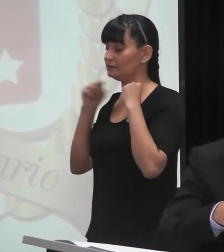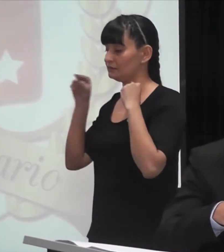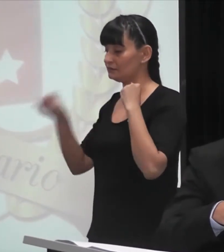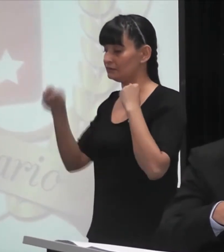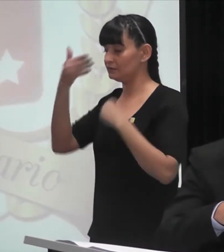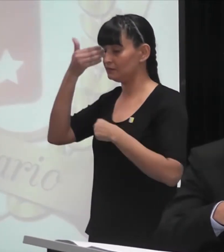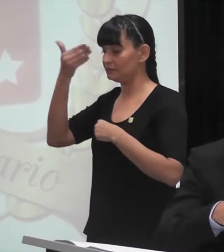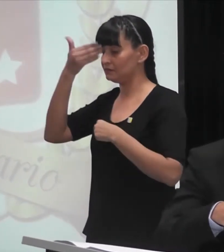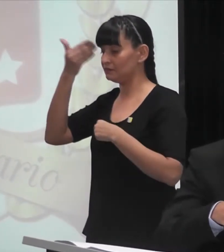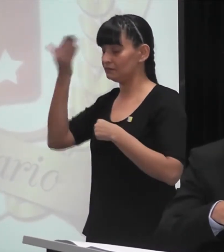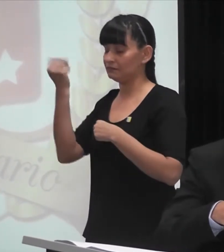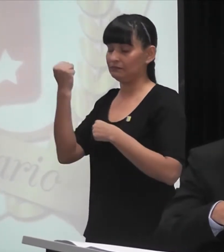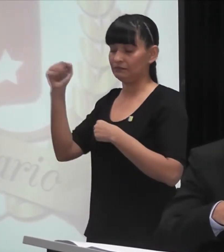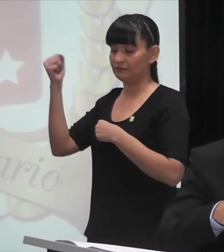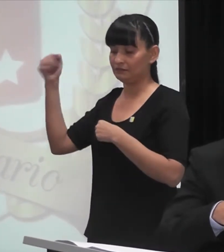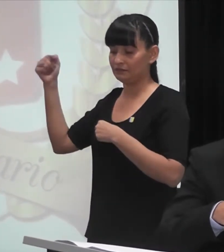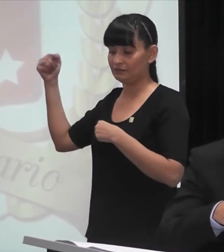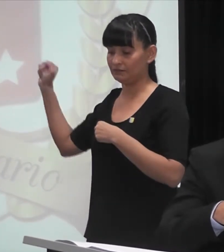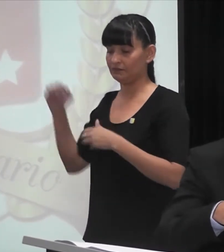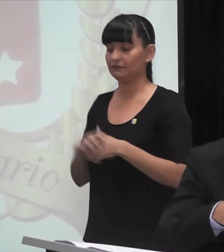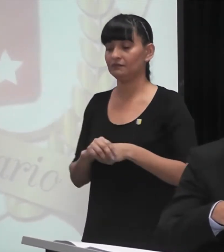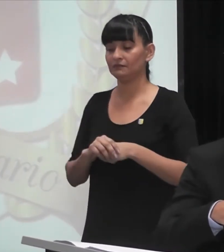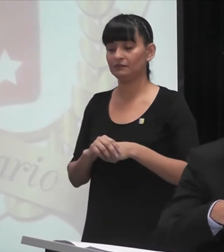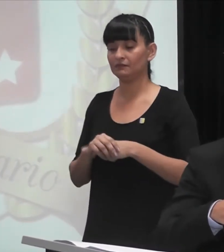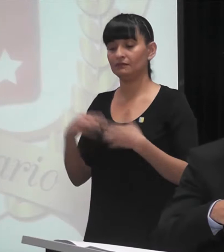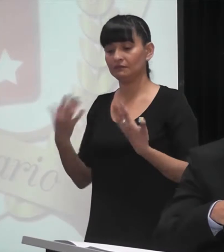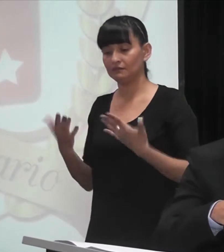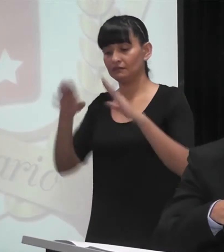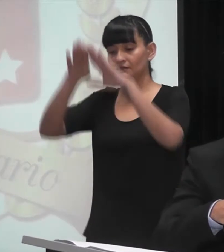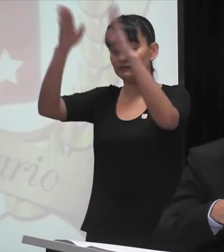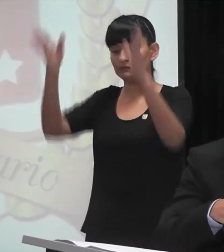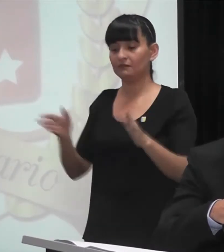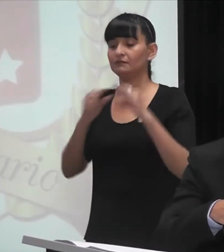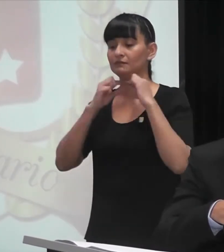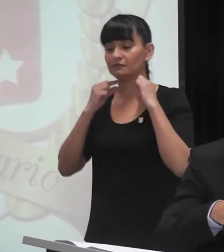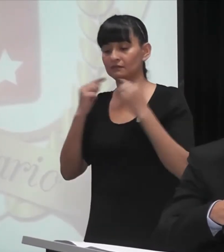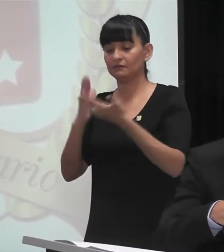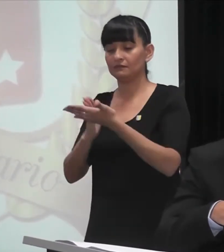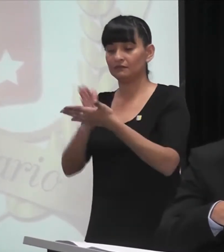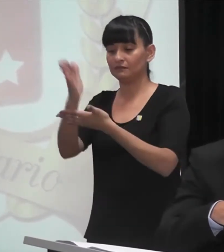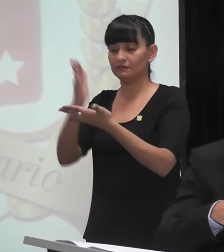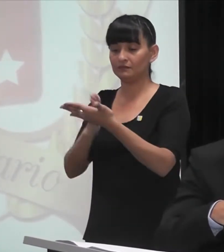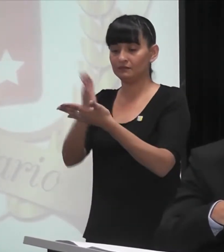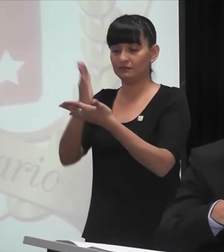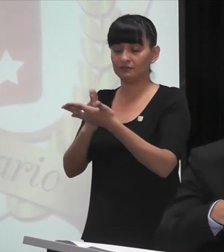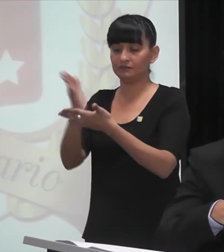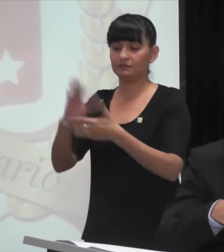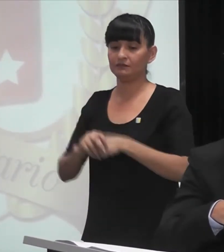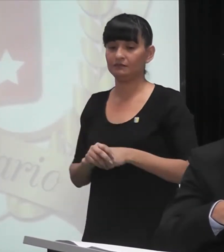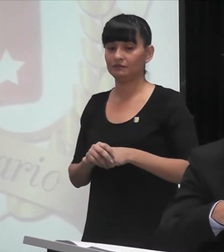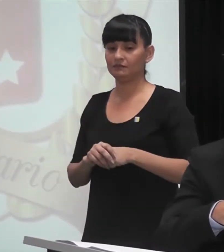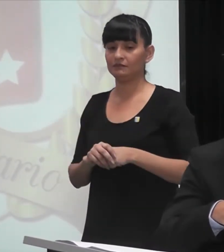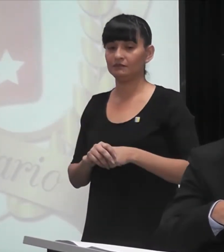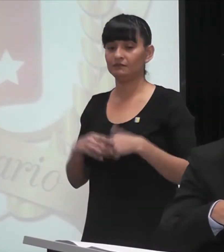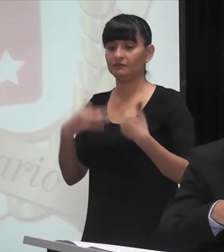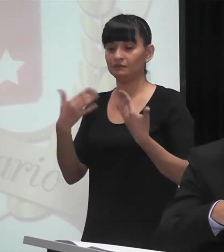enfermedad por seis meses, pero la obra había que seguirla. contábamos